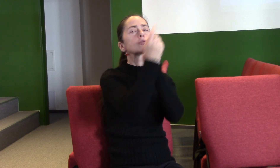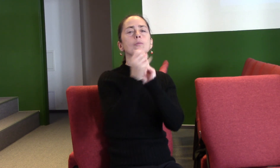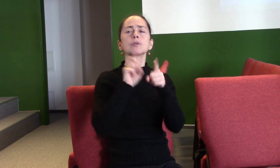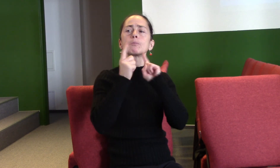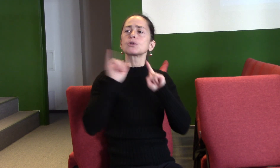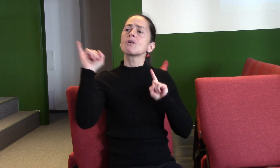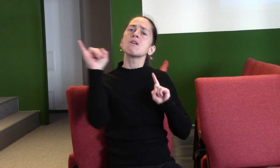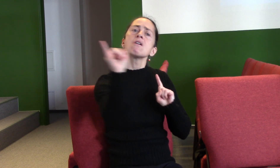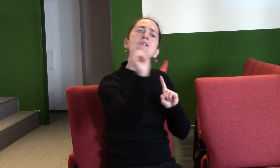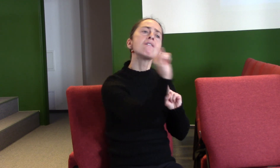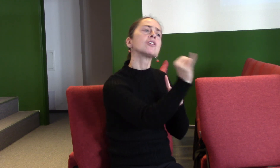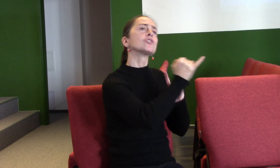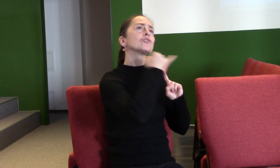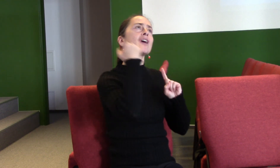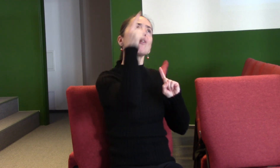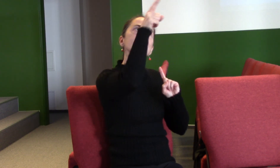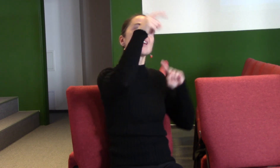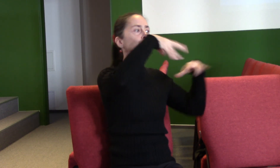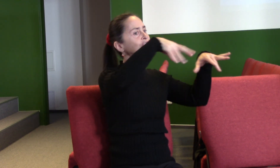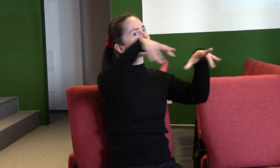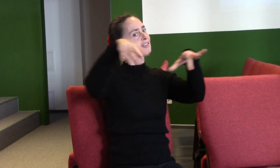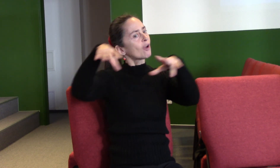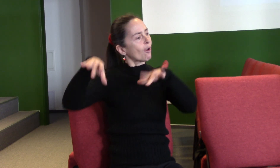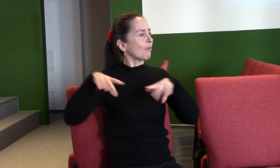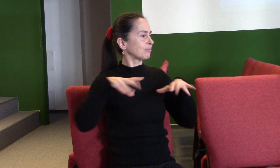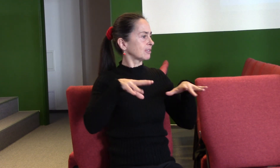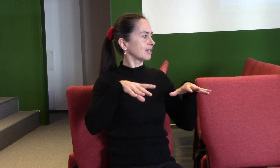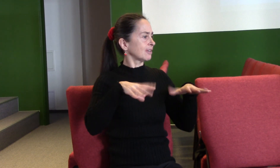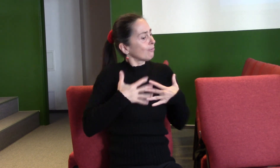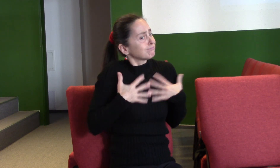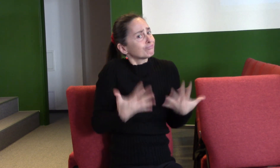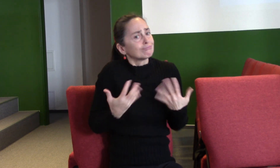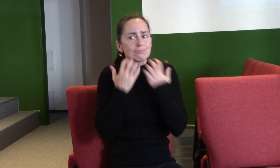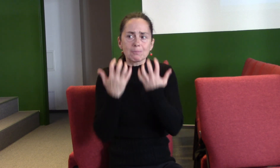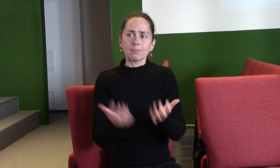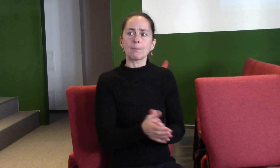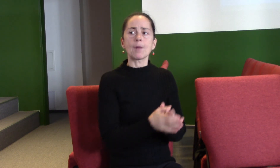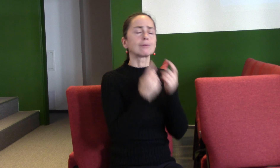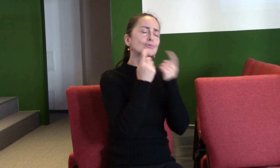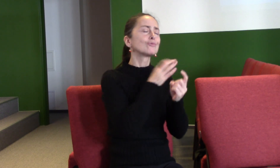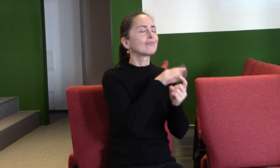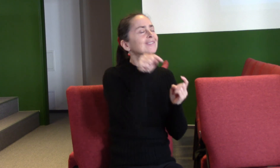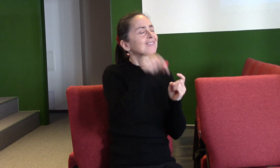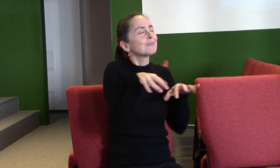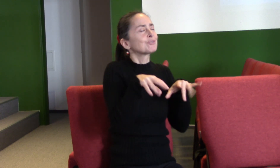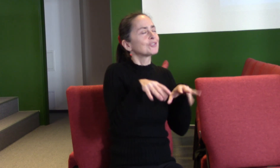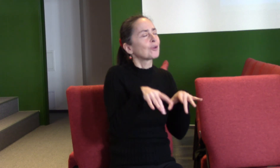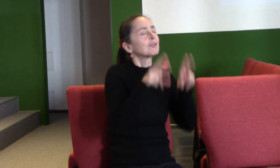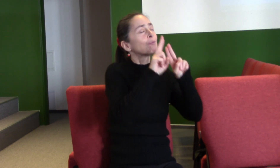pro každého tady jsi a že teď jsi tady ty, duchu Boží, abychom mohli poznávat ty hlubiny,